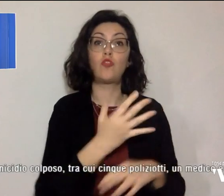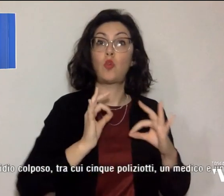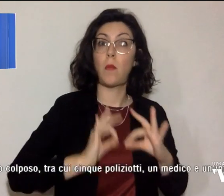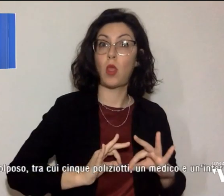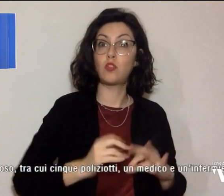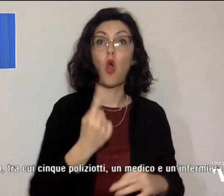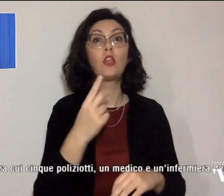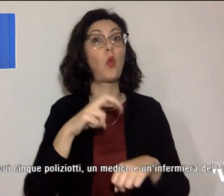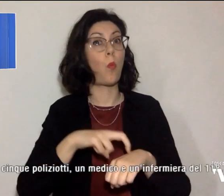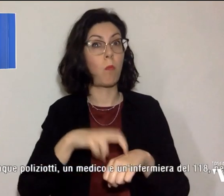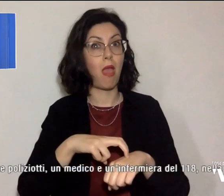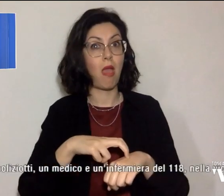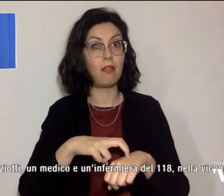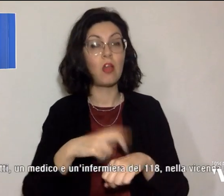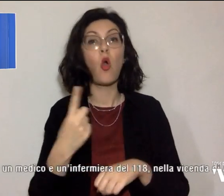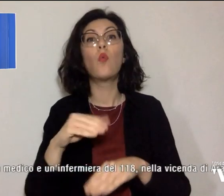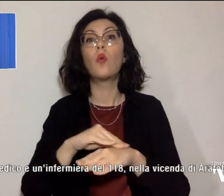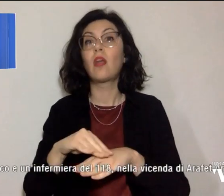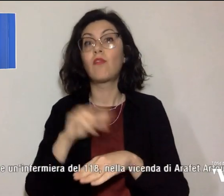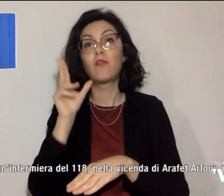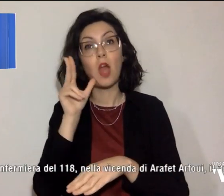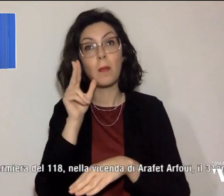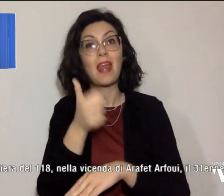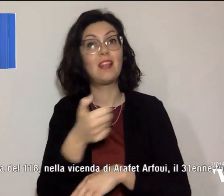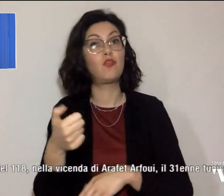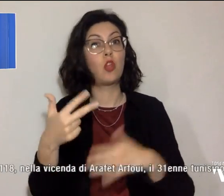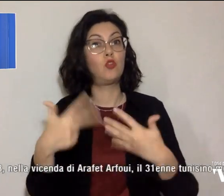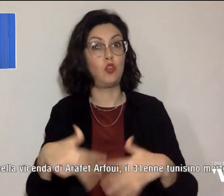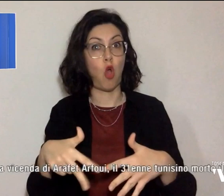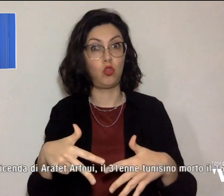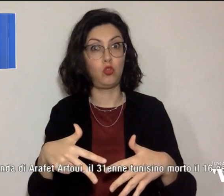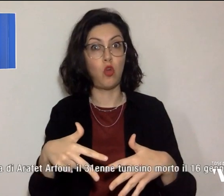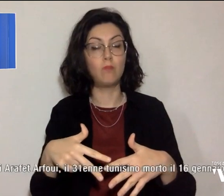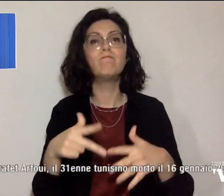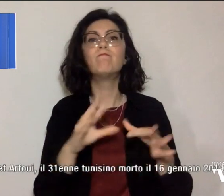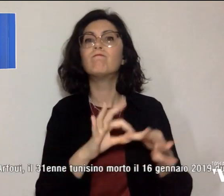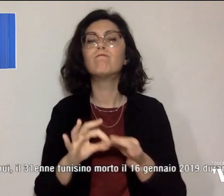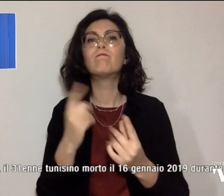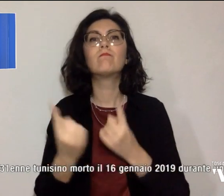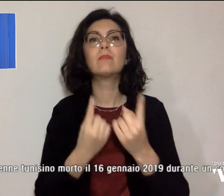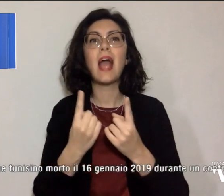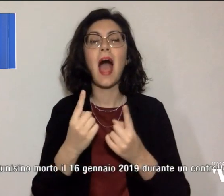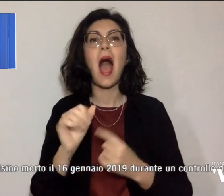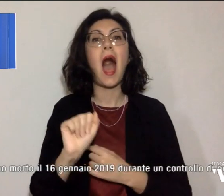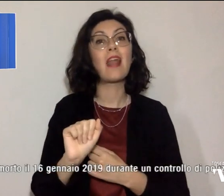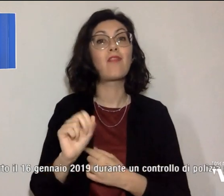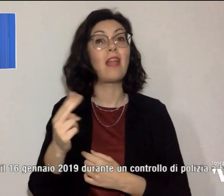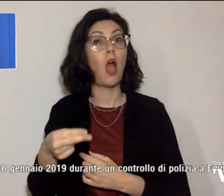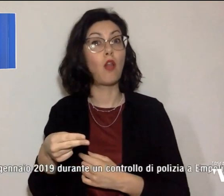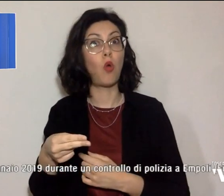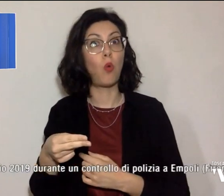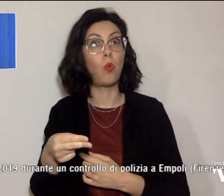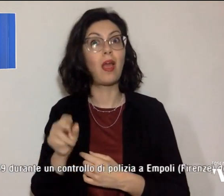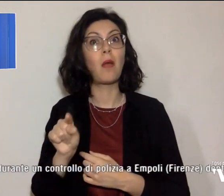medico e un'infermiera del 118, nella vicenda di Arafet Arfoui, il